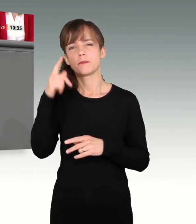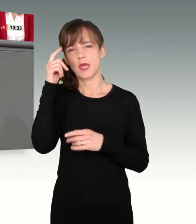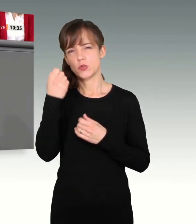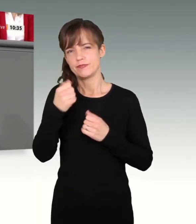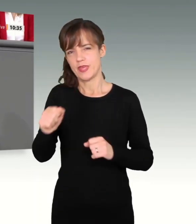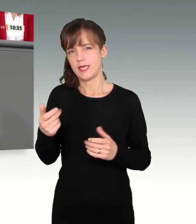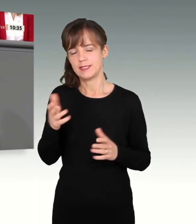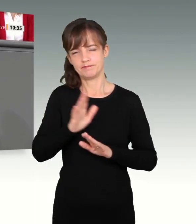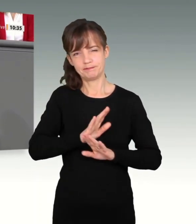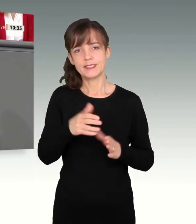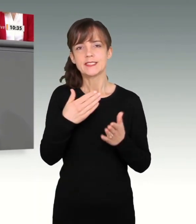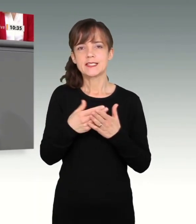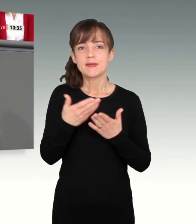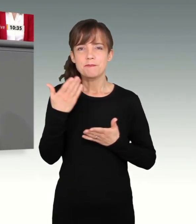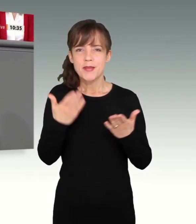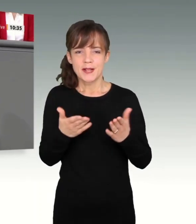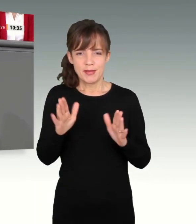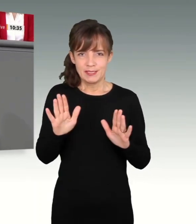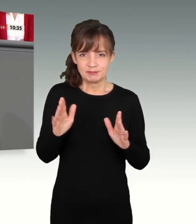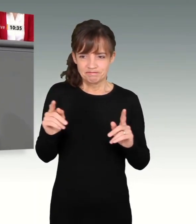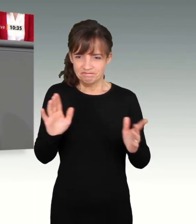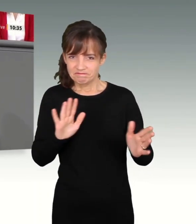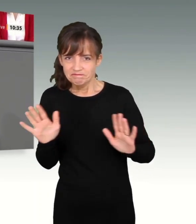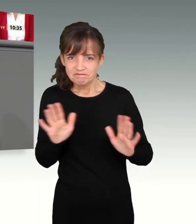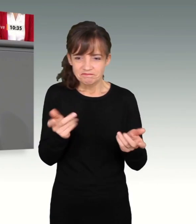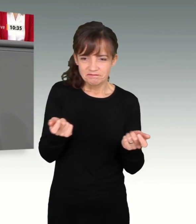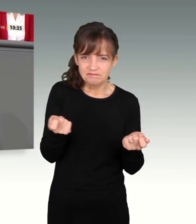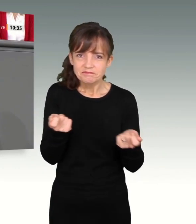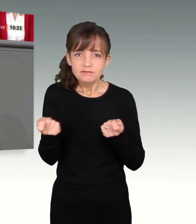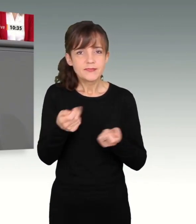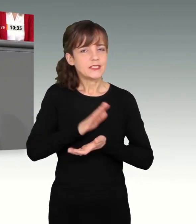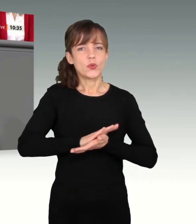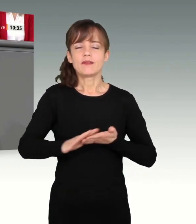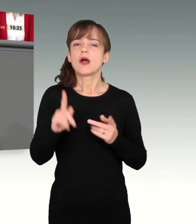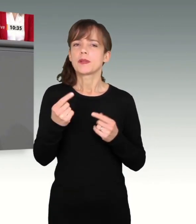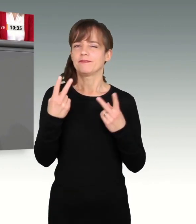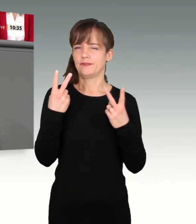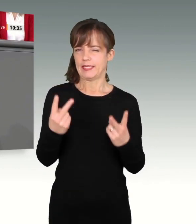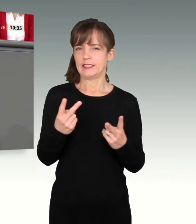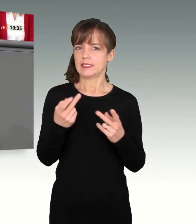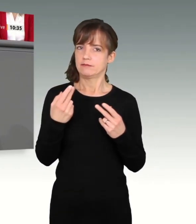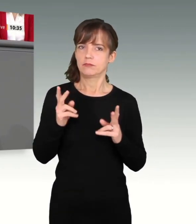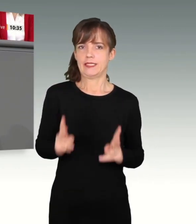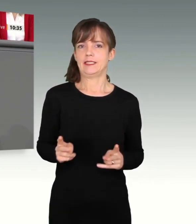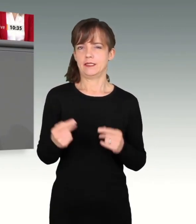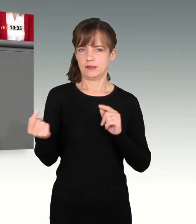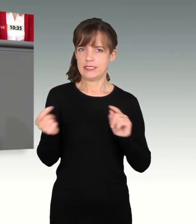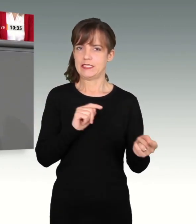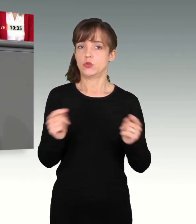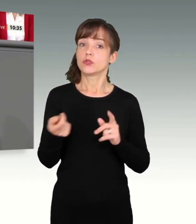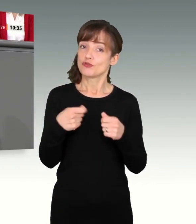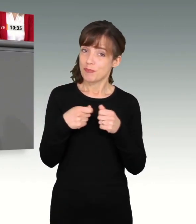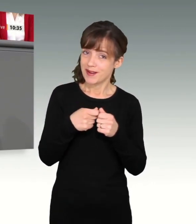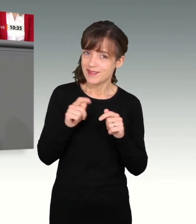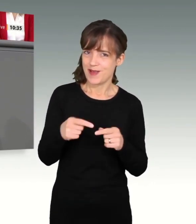Deswegen ist es manchmal ein nicht ganz einfacher Diskurs, den wir zu führen haben. Aber es ist ein wichtiger, ein richtiger Diskurs, ein spannender